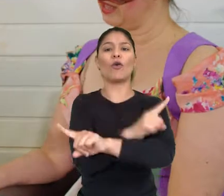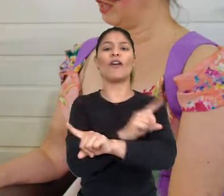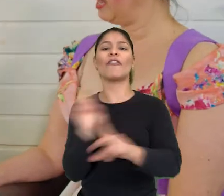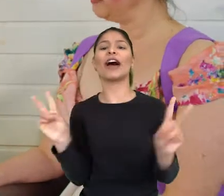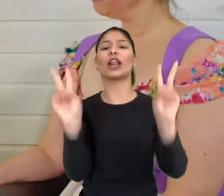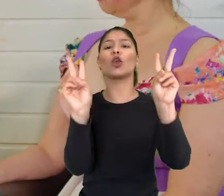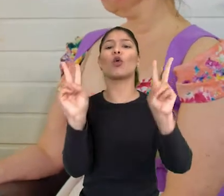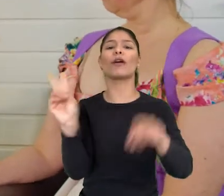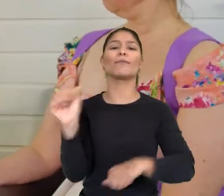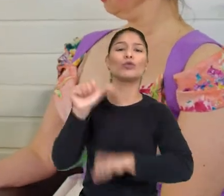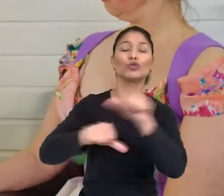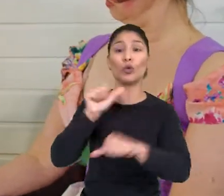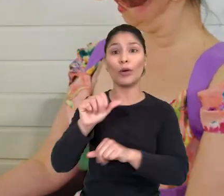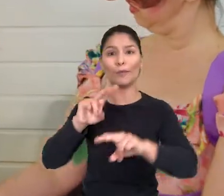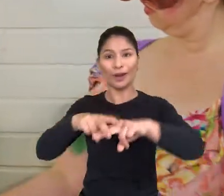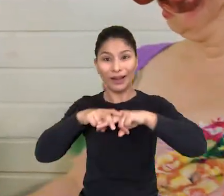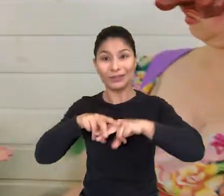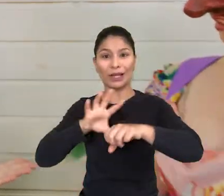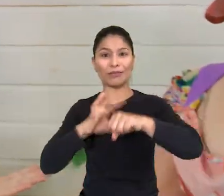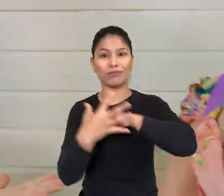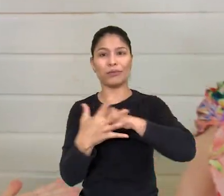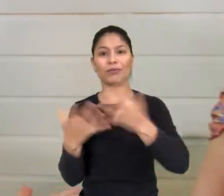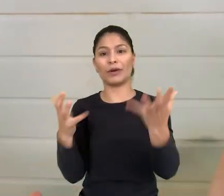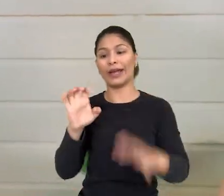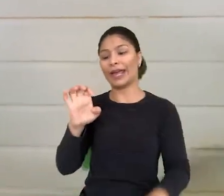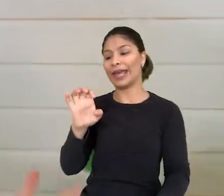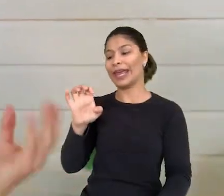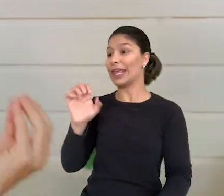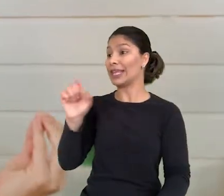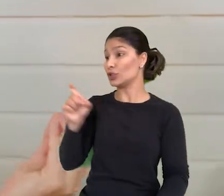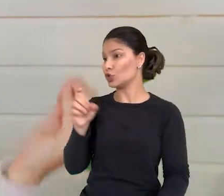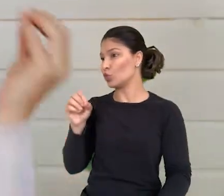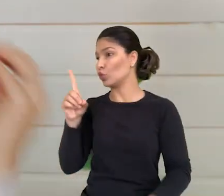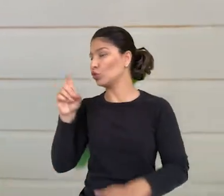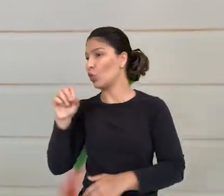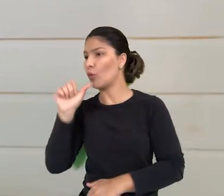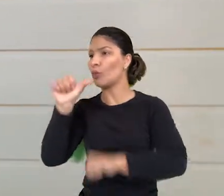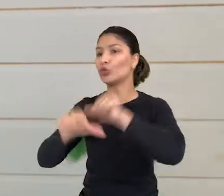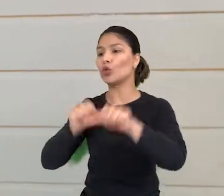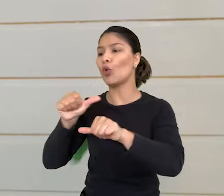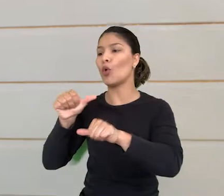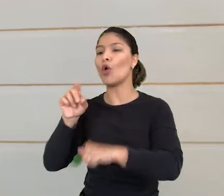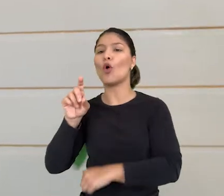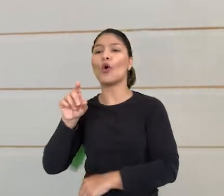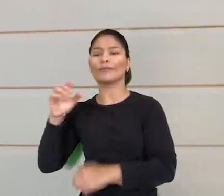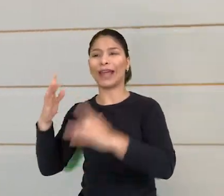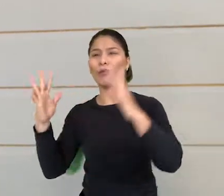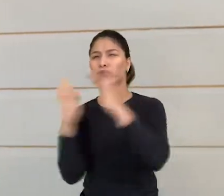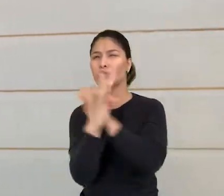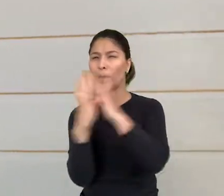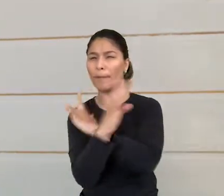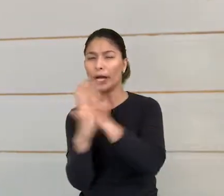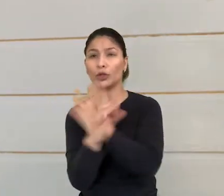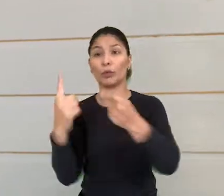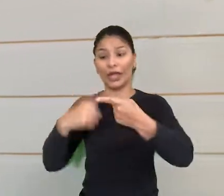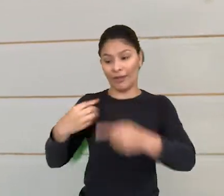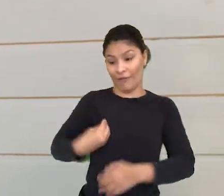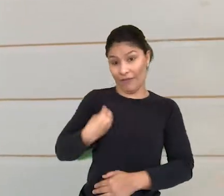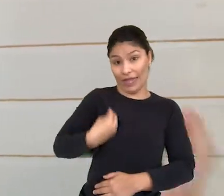inversão de valores, por causa da pandemia. O êxodo foi urbano. Por quê? Porque a vida no campo se tornou a